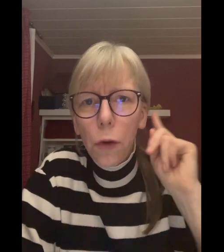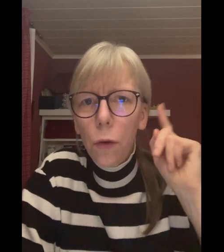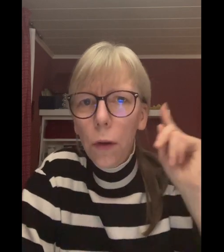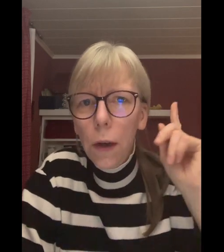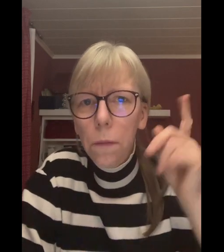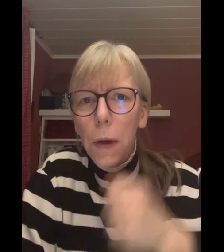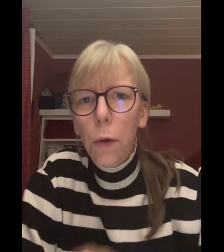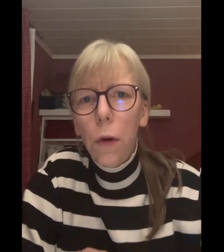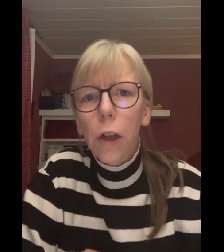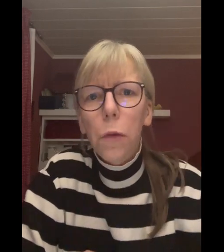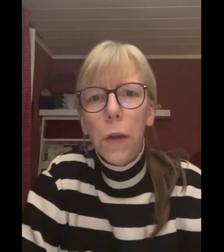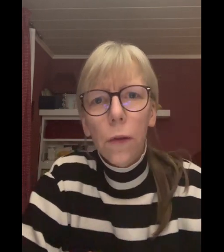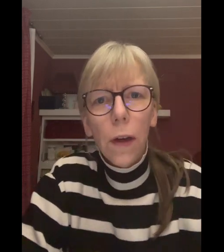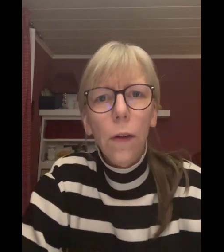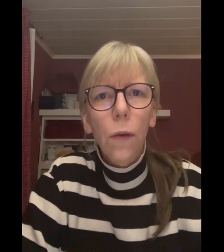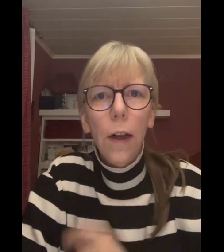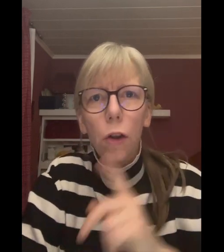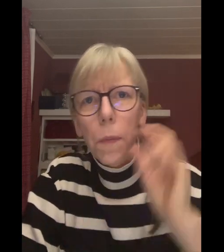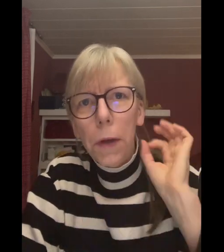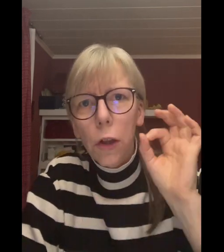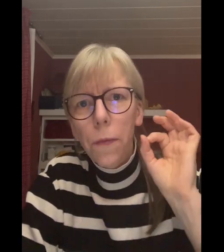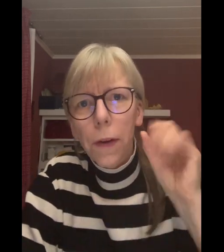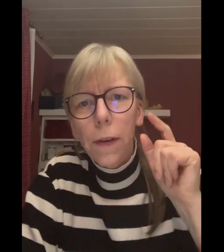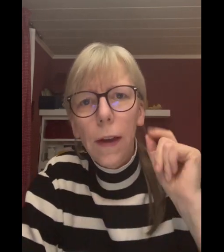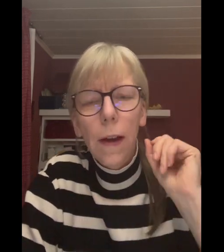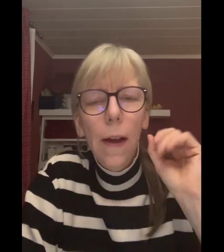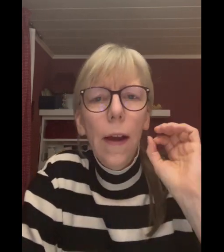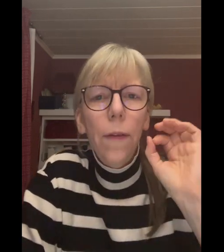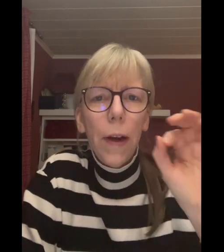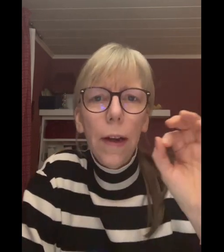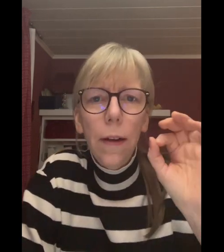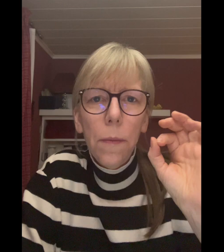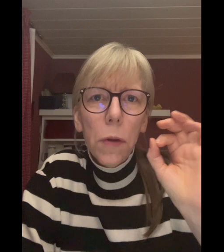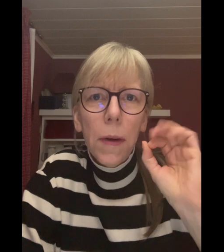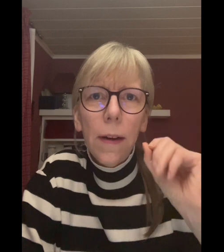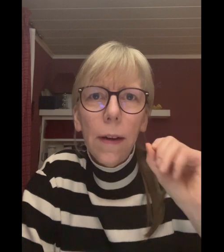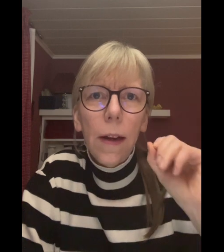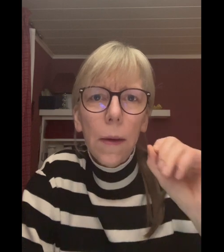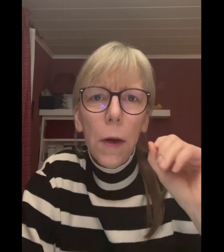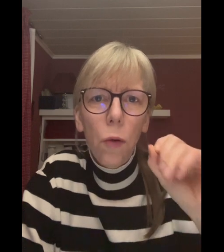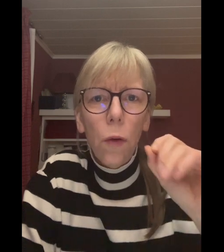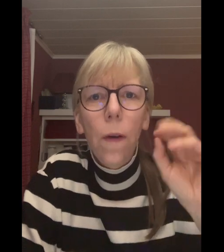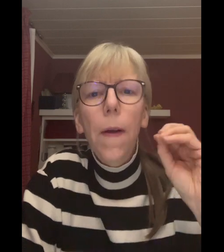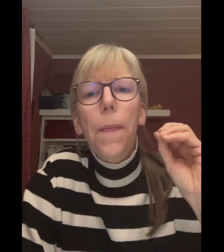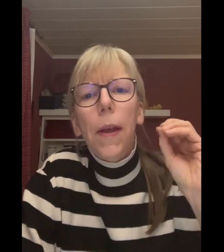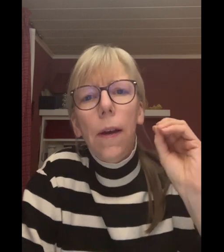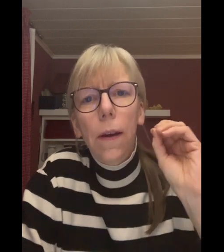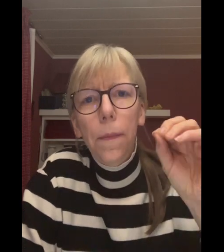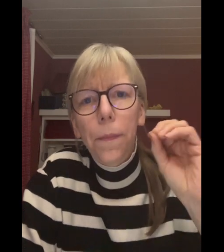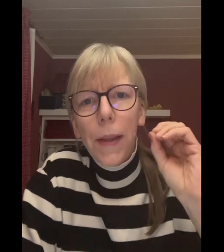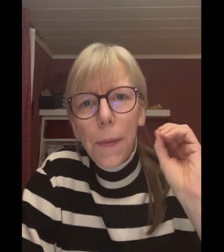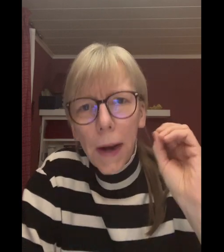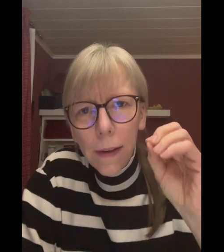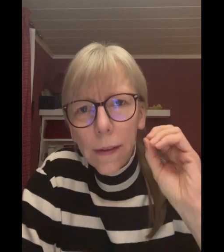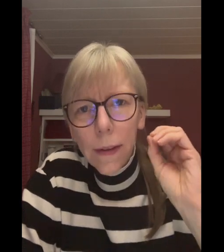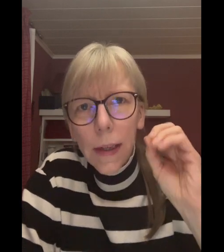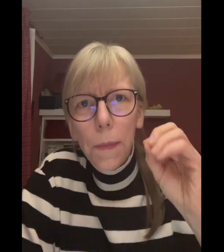schon meine Ohren gespitzt und dachte so halt, stopp, hier stimmt was nicht, weil da muss man tatsächlich immer gucken. Der Preis ist nicht immer